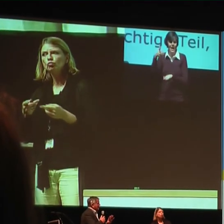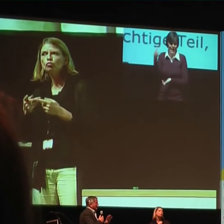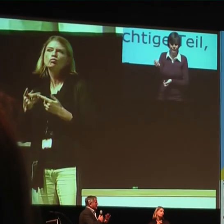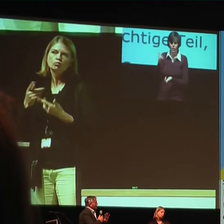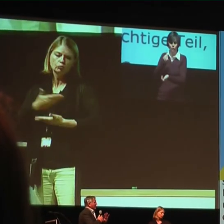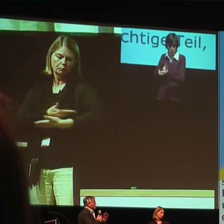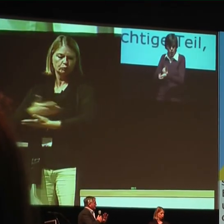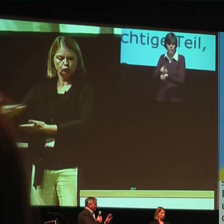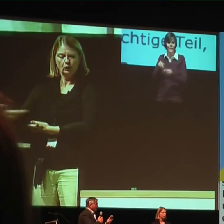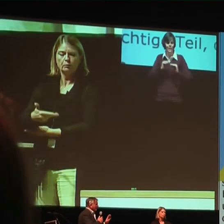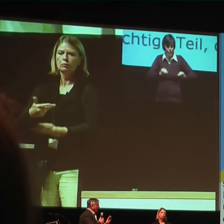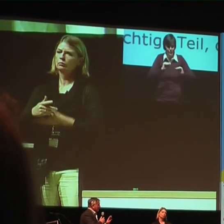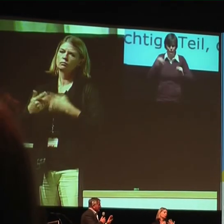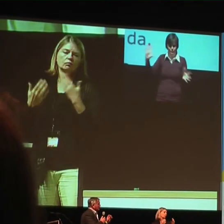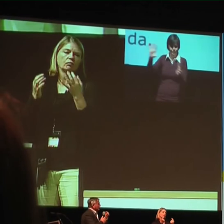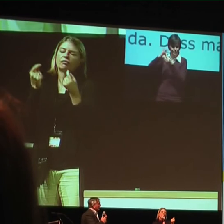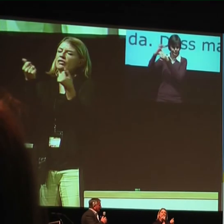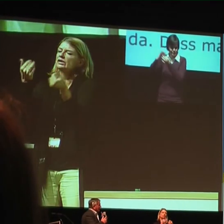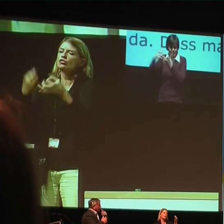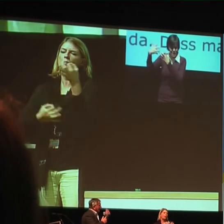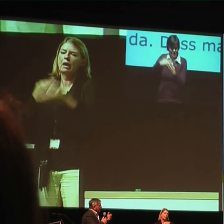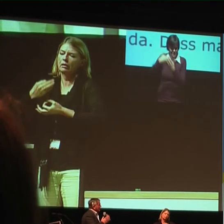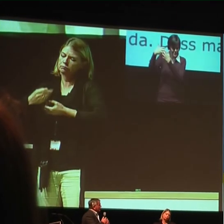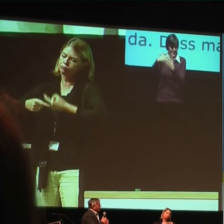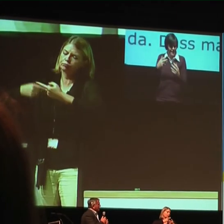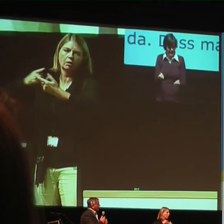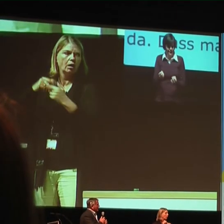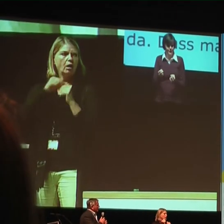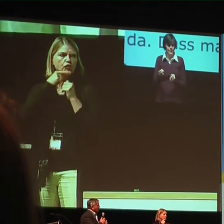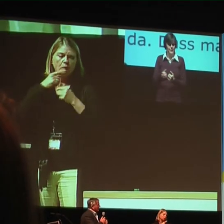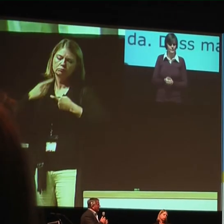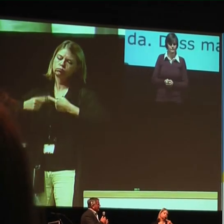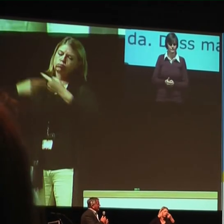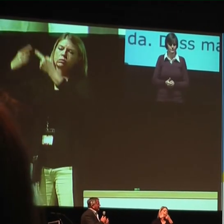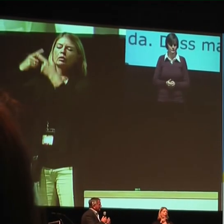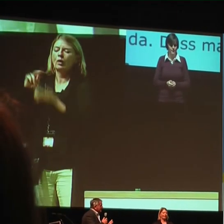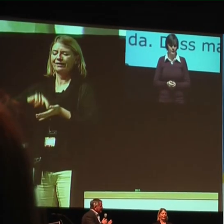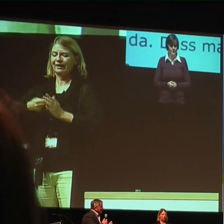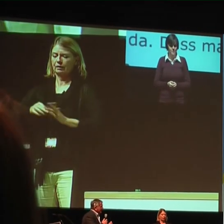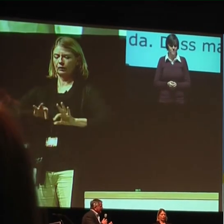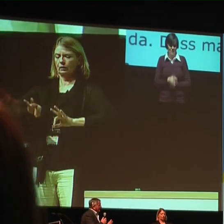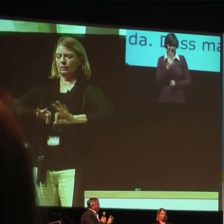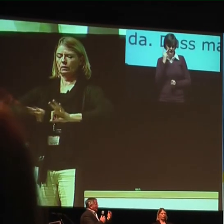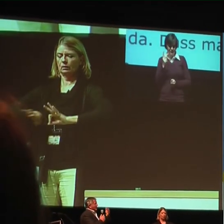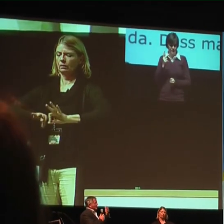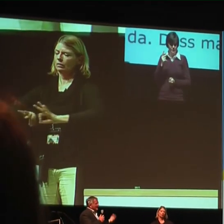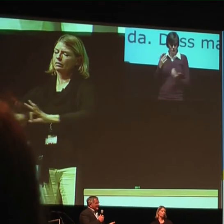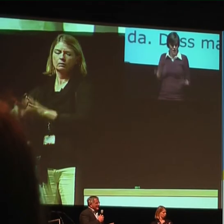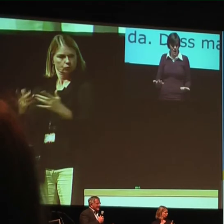sind, geht es fast spielen. Braucht nichts tun. Nur die Technik muss halt immer wieder nachjustiert werden. Das ist das eine. Und ich bitte Sie ganz